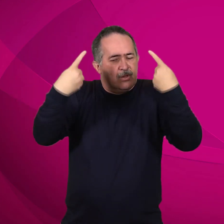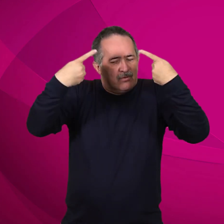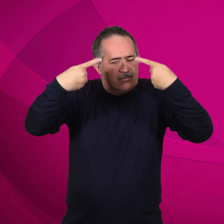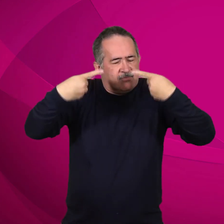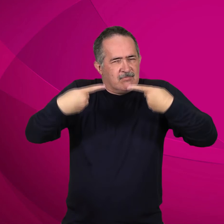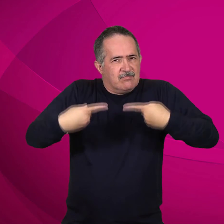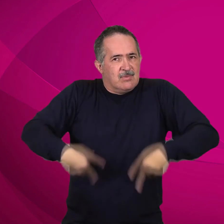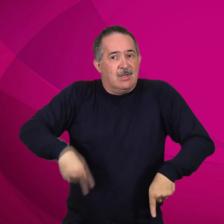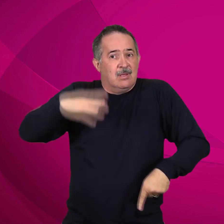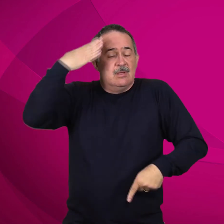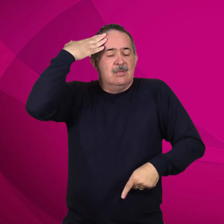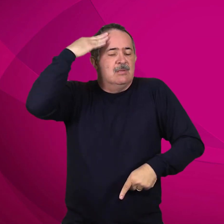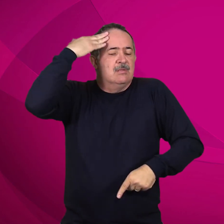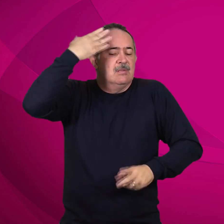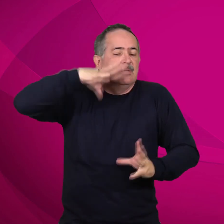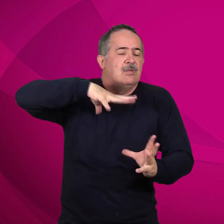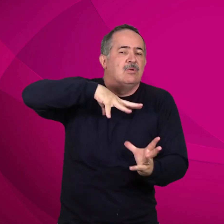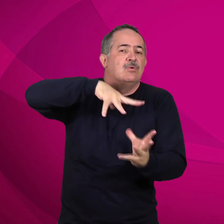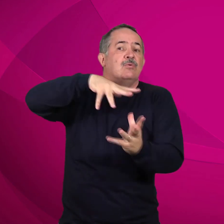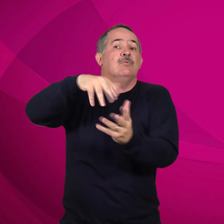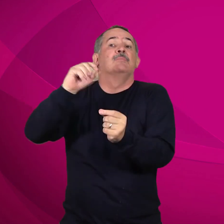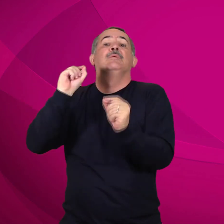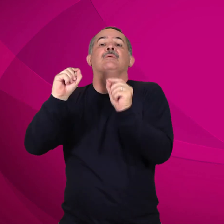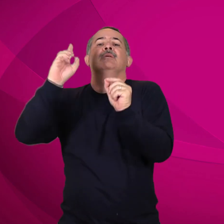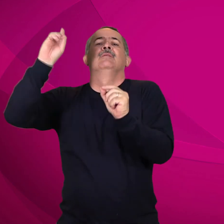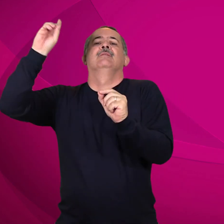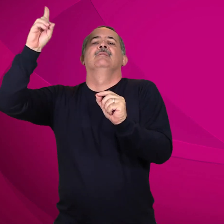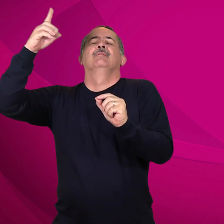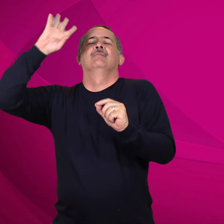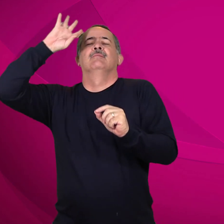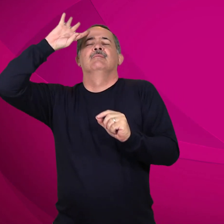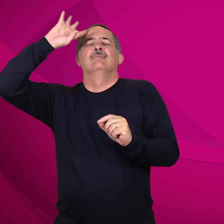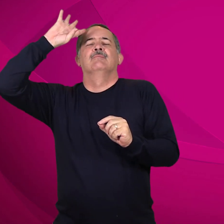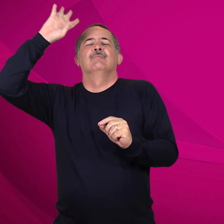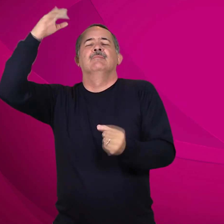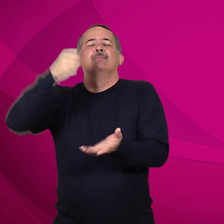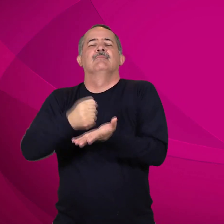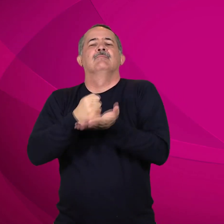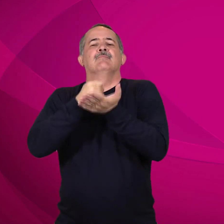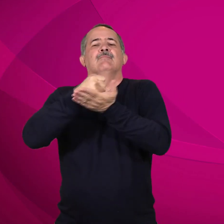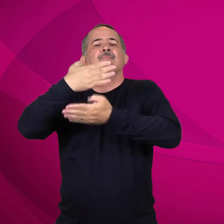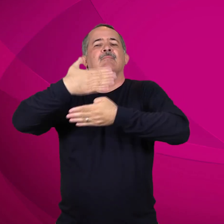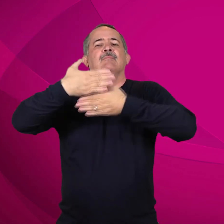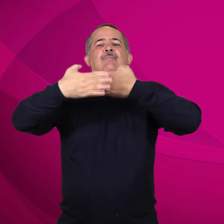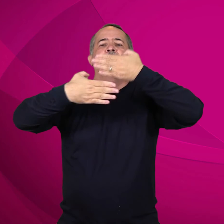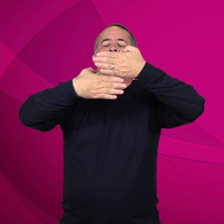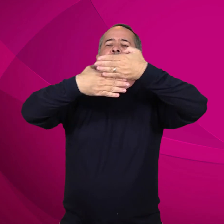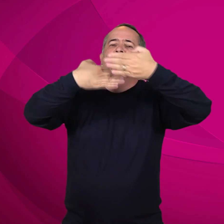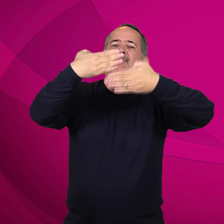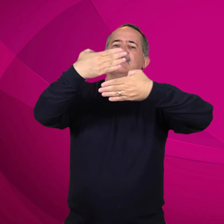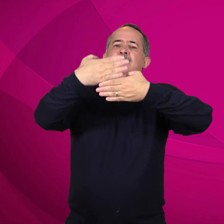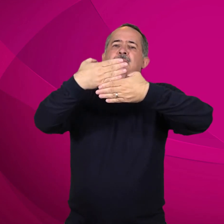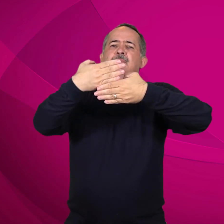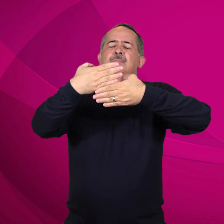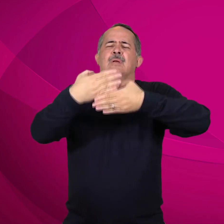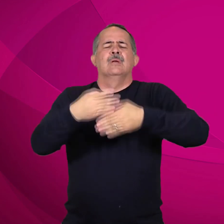desafio de entender o mundo que Deus sonhou e ajudar a construí-lo. Uma